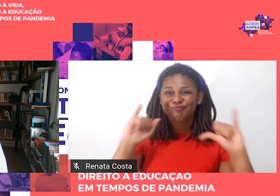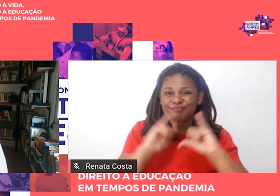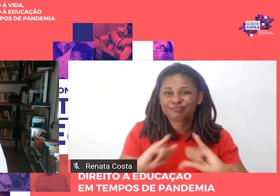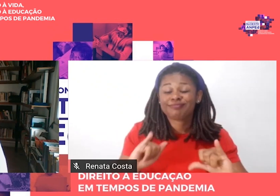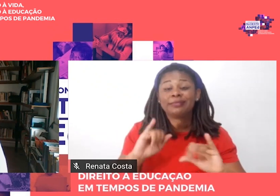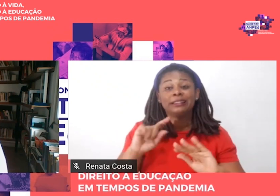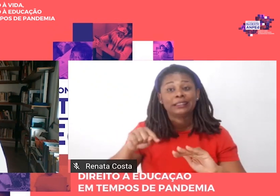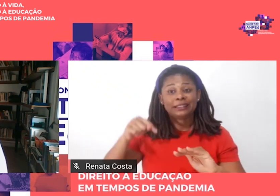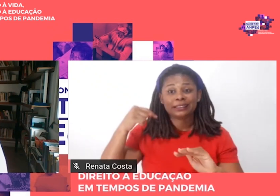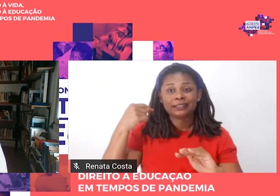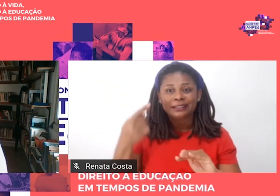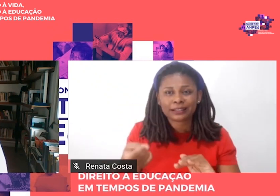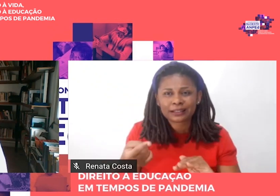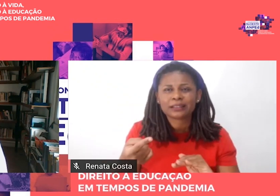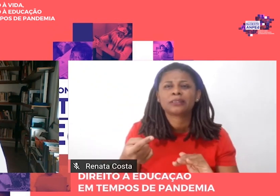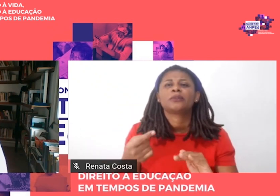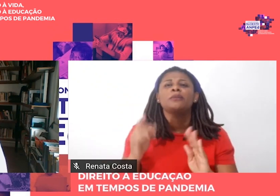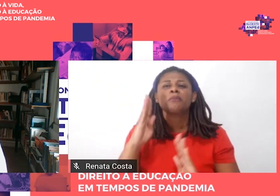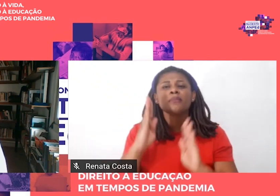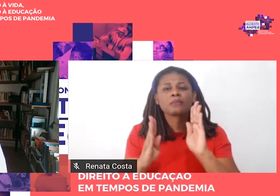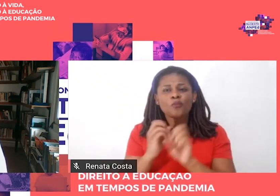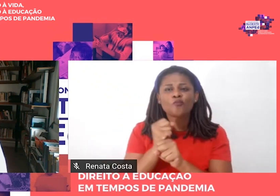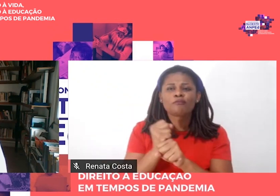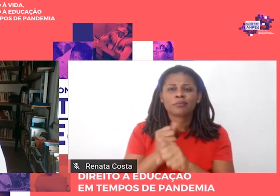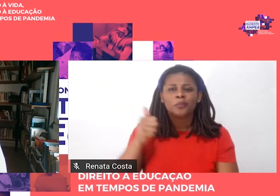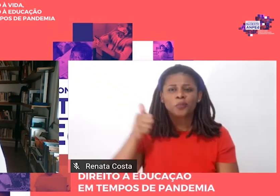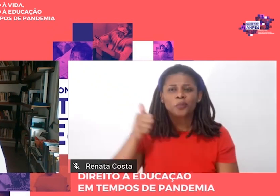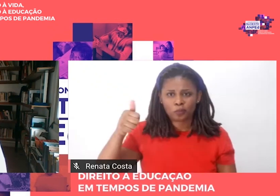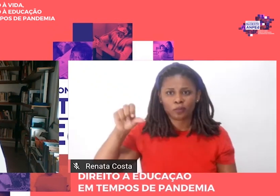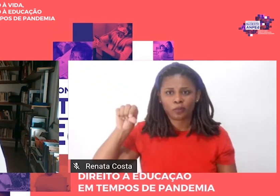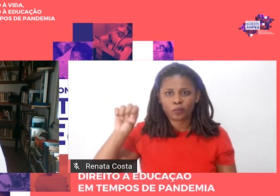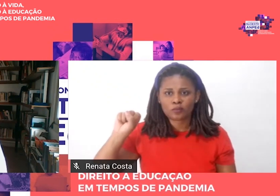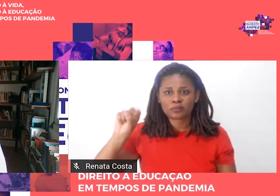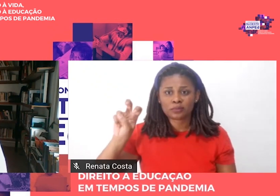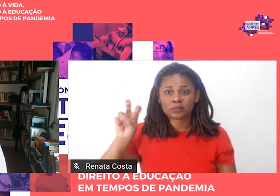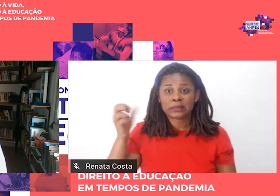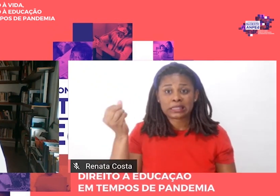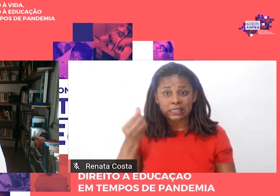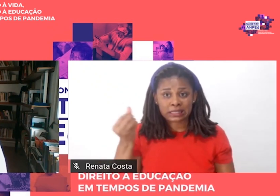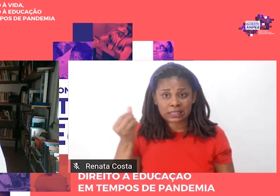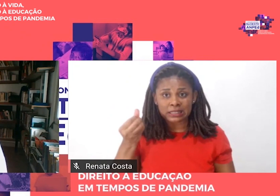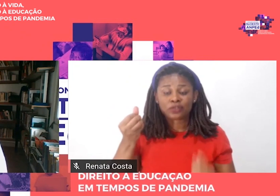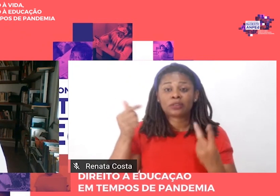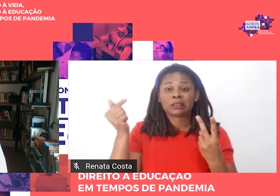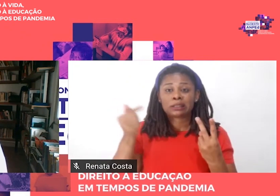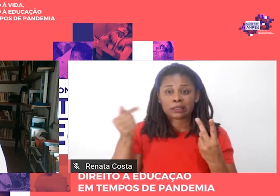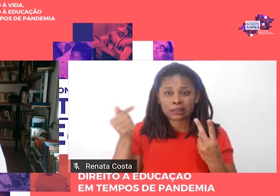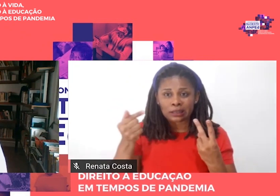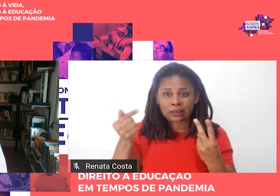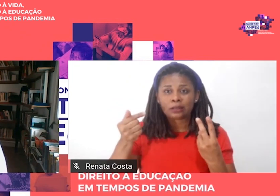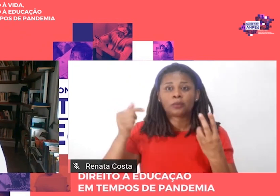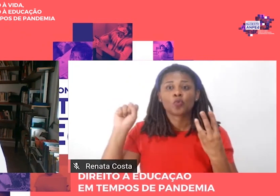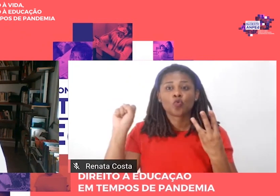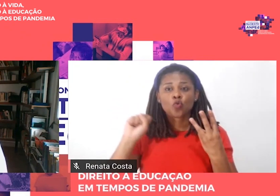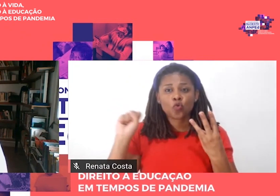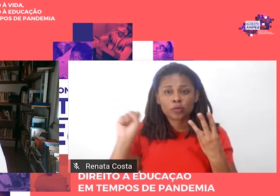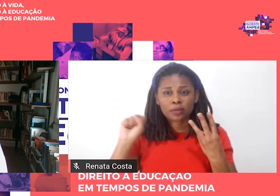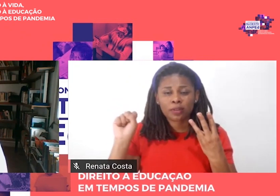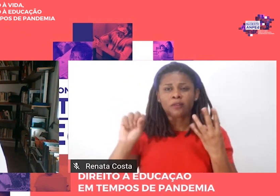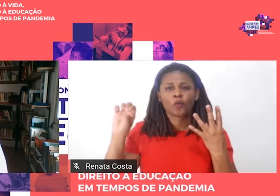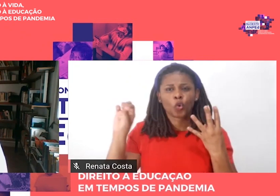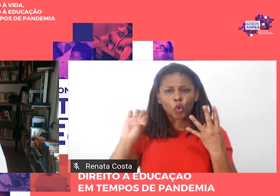em 85, nós temos a sexta, a sétima, a oitava e a nona.